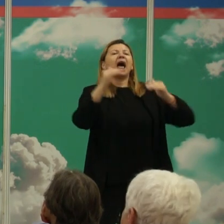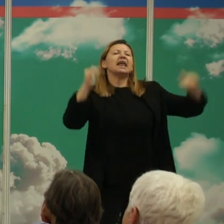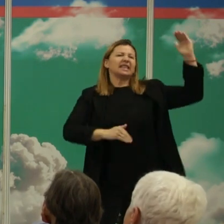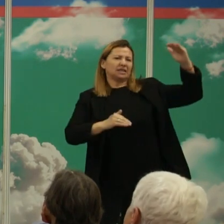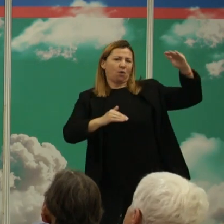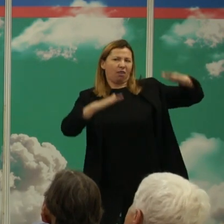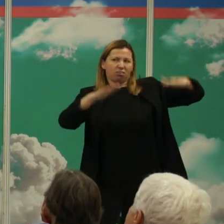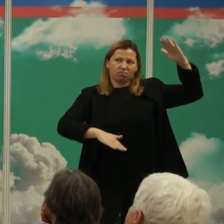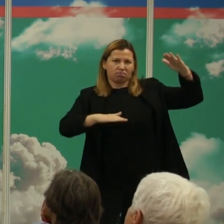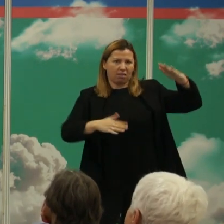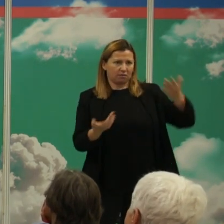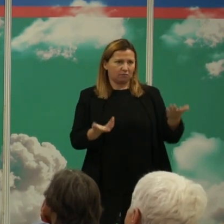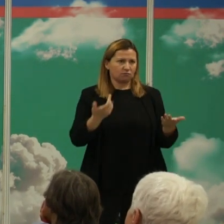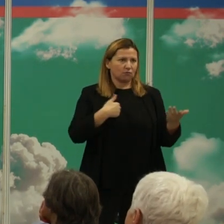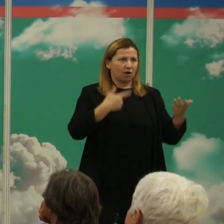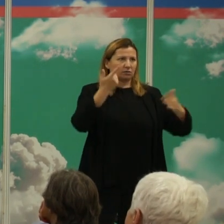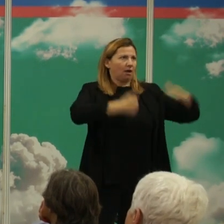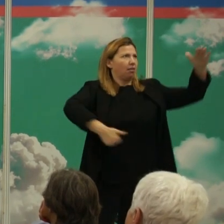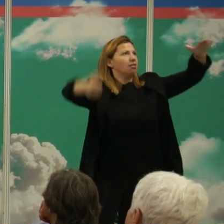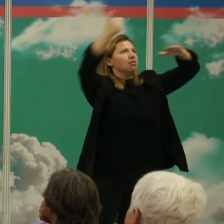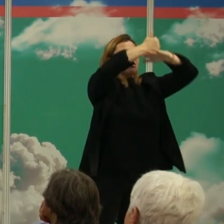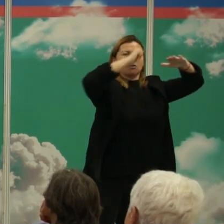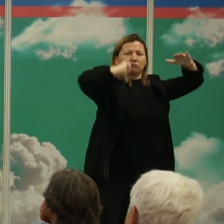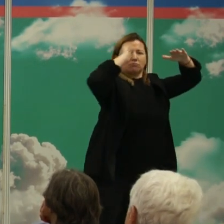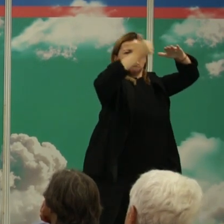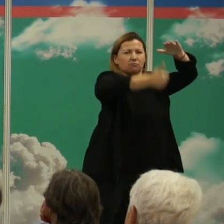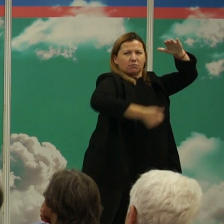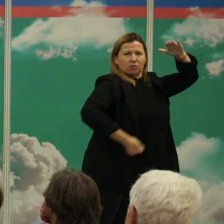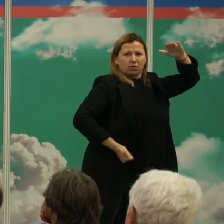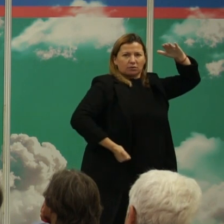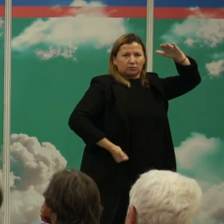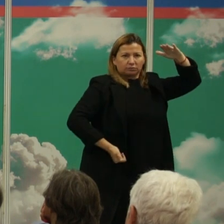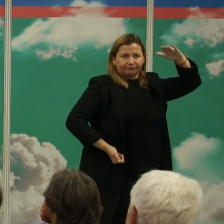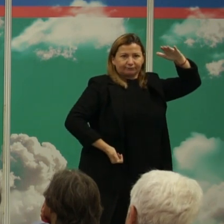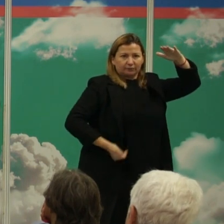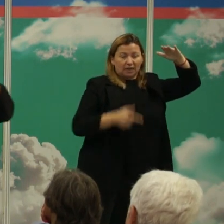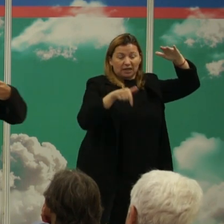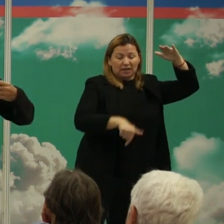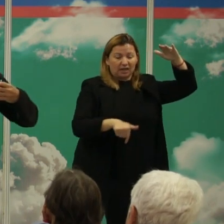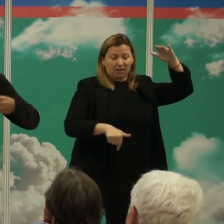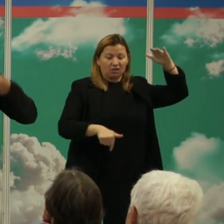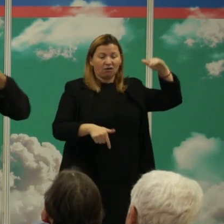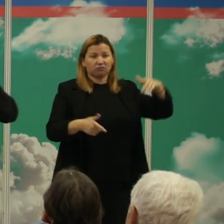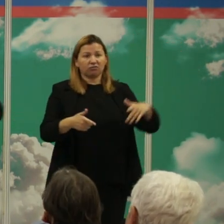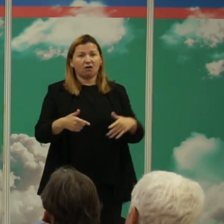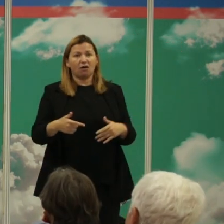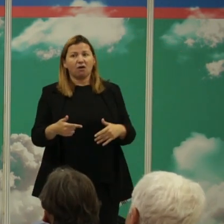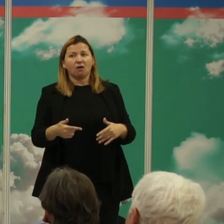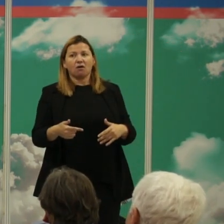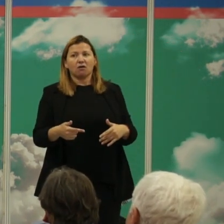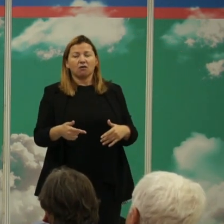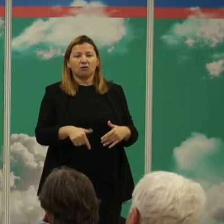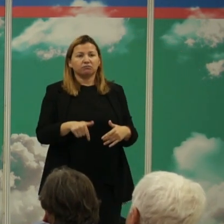que ocupan una jerarquía secundaria y que muchos de ellos son muertos por los individuos que quieren elevarse o